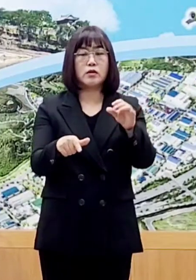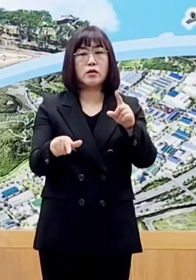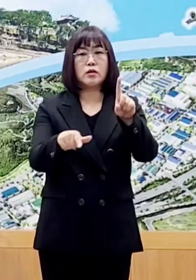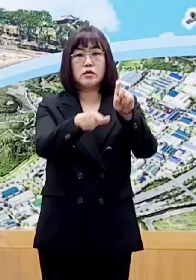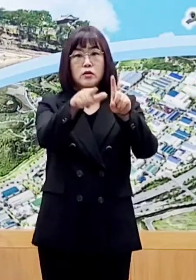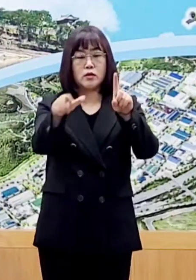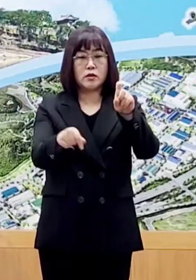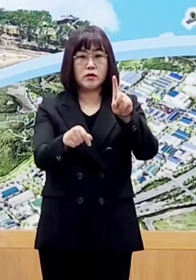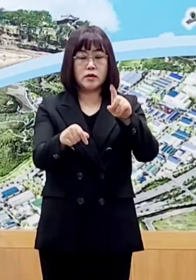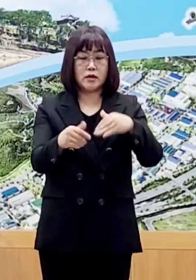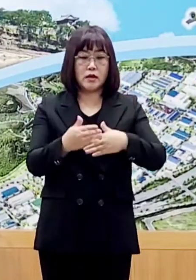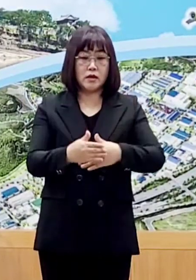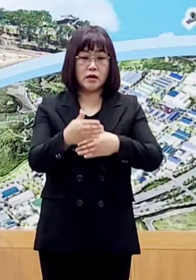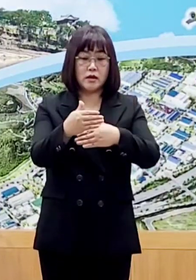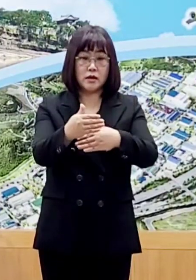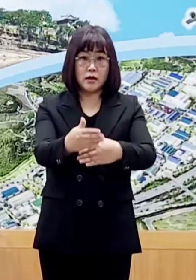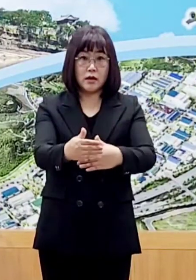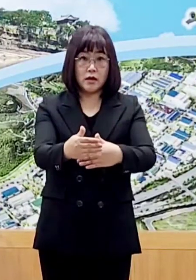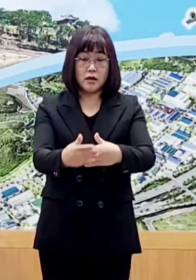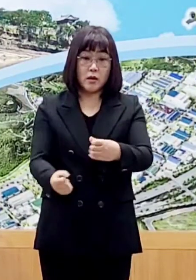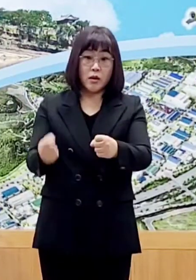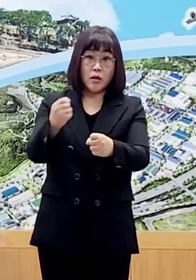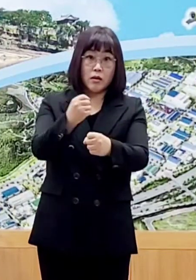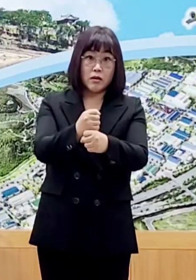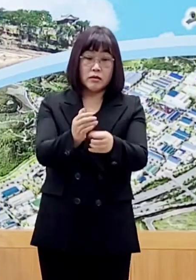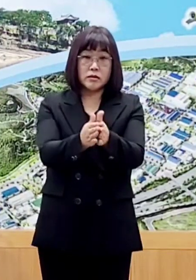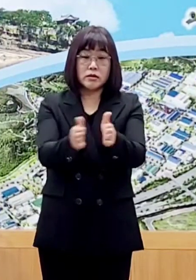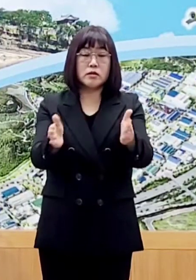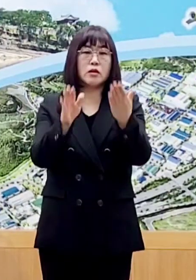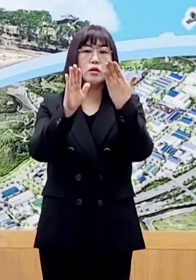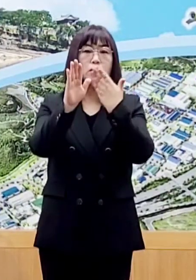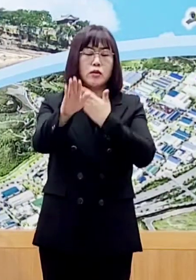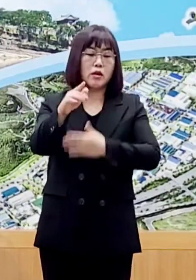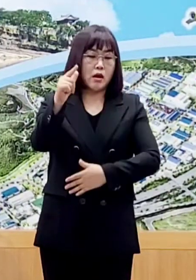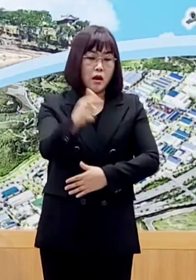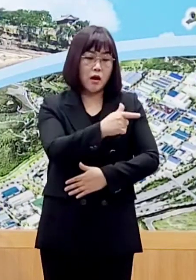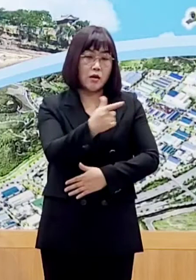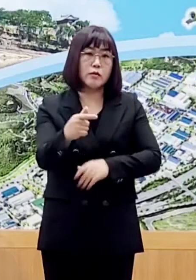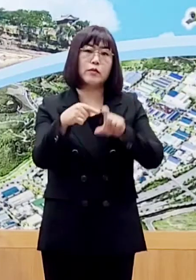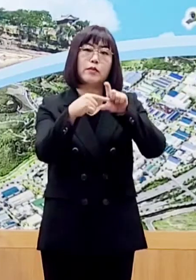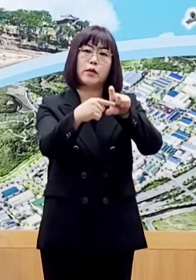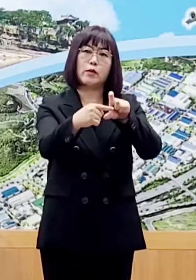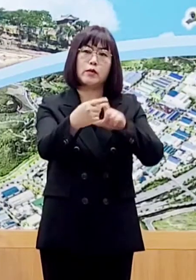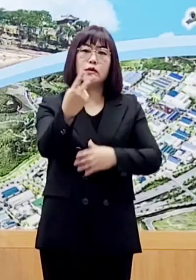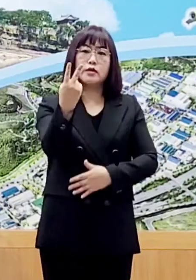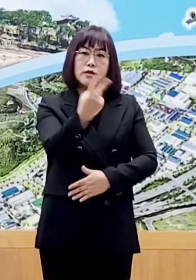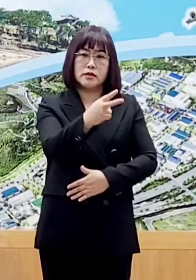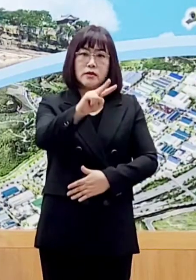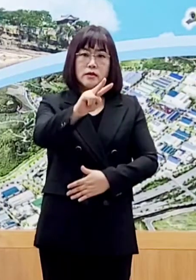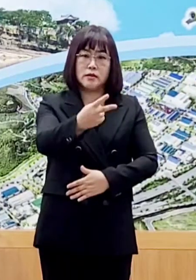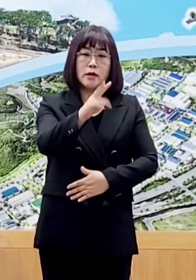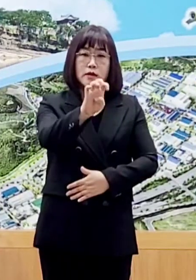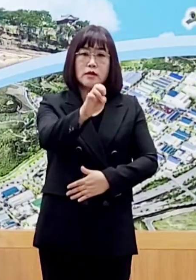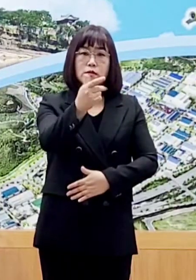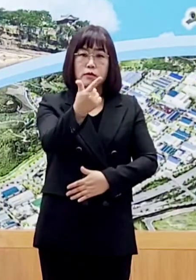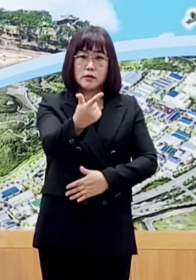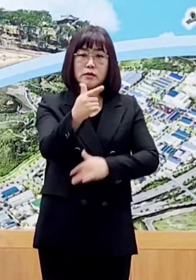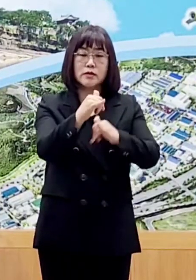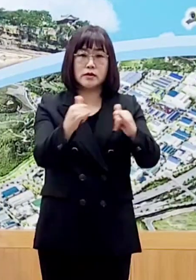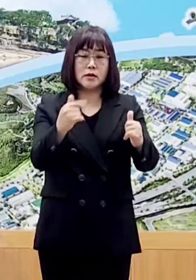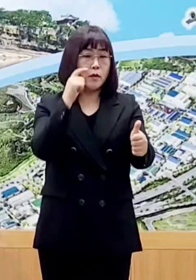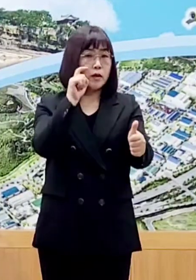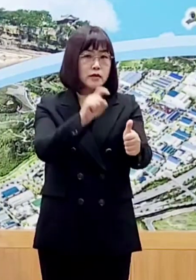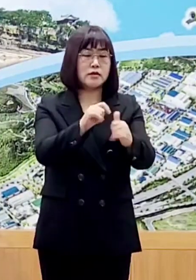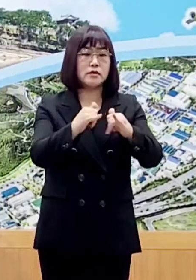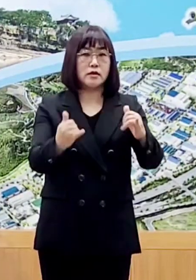단계적 일상회복이 시작되면서 하루 평균 2,246명의 확진자가 발생하며